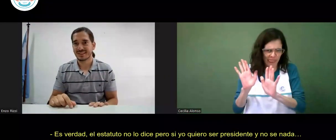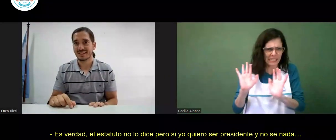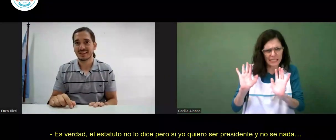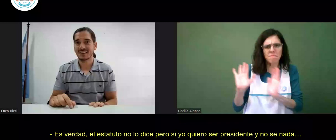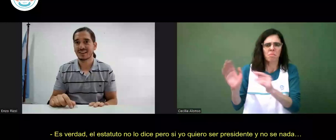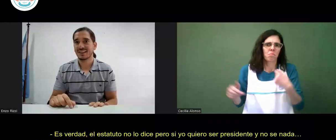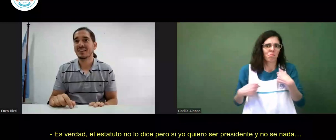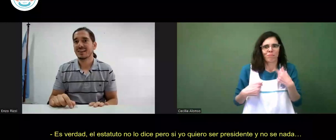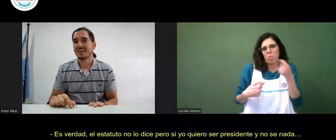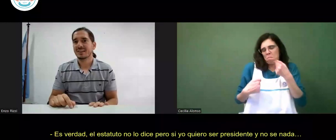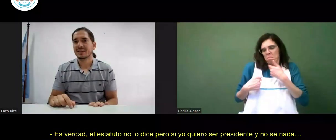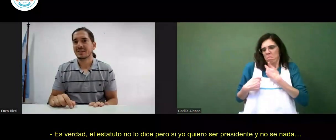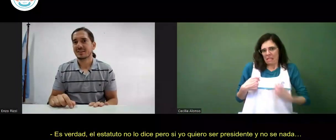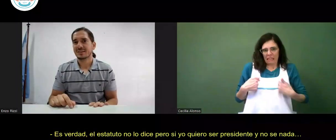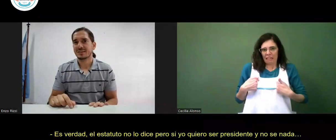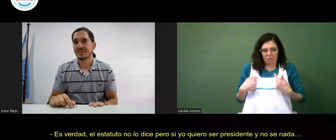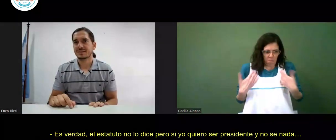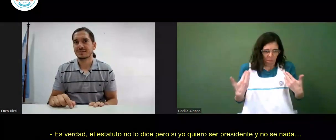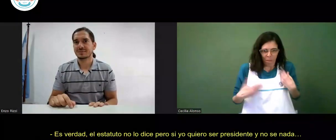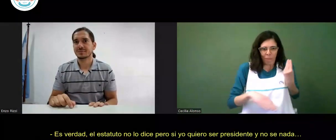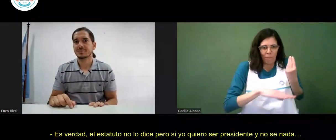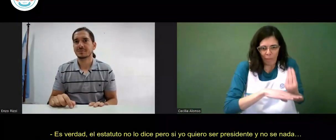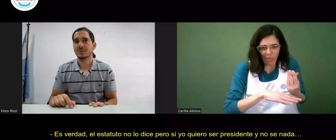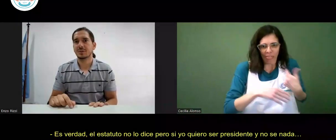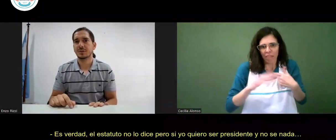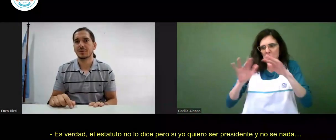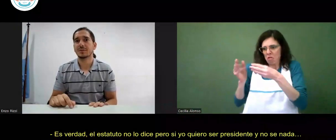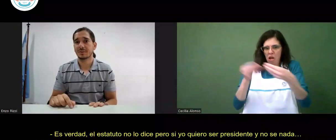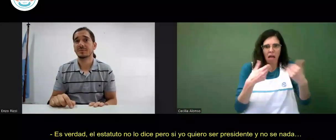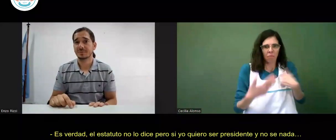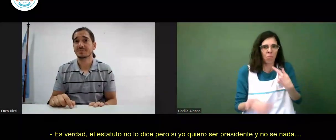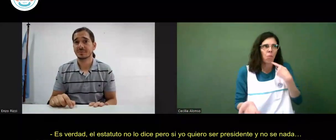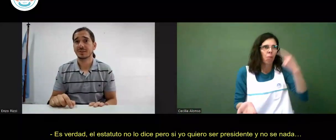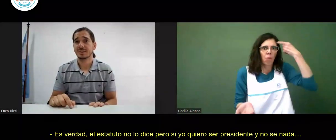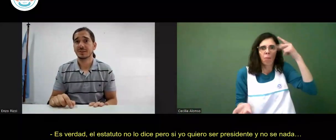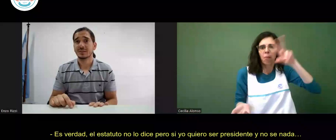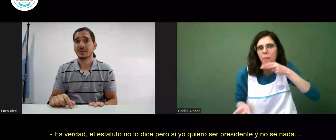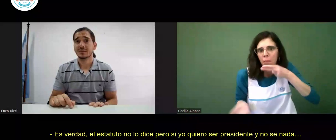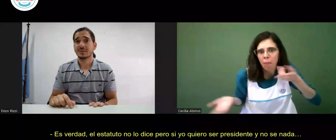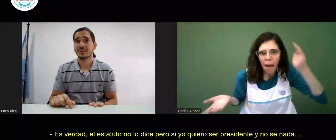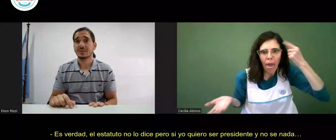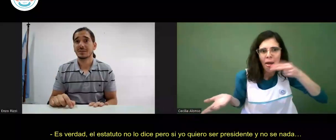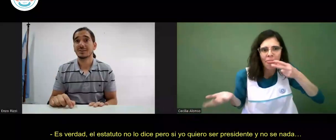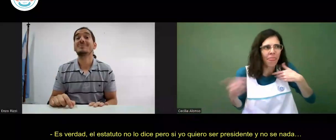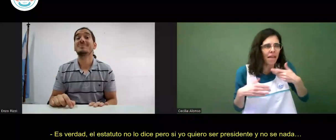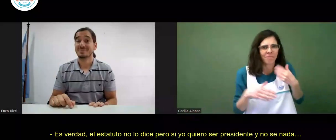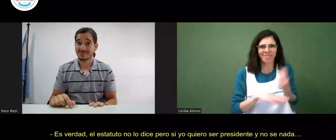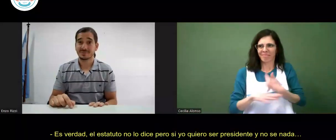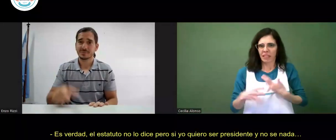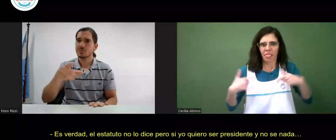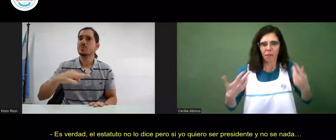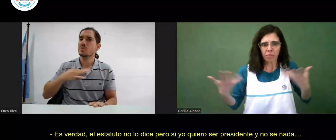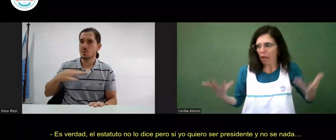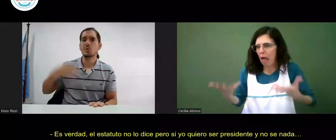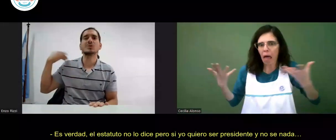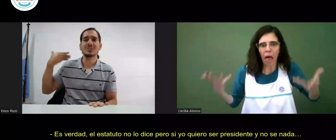ser presidente y no sé nada, al momento de asumir no voy a saber qué hacer. No